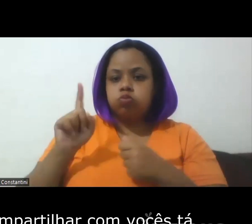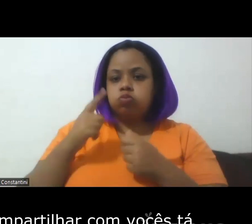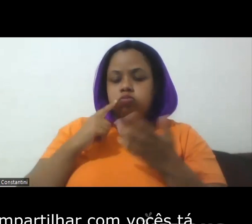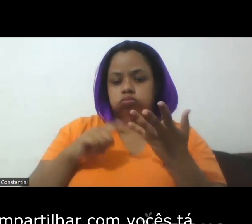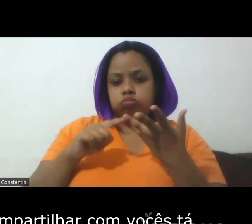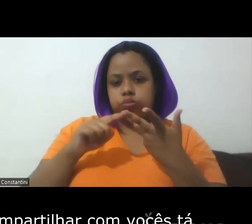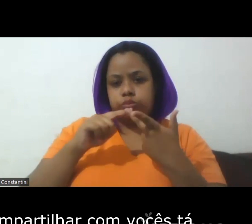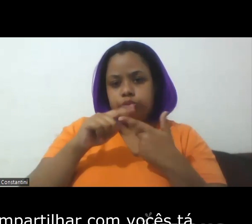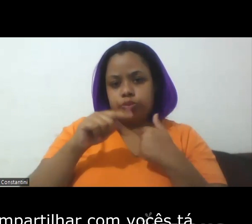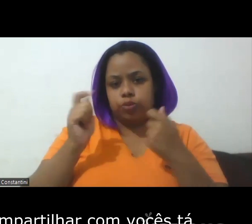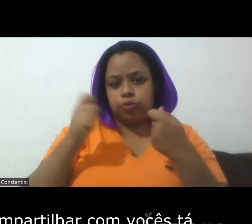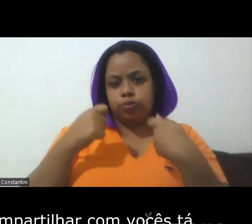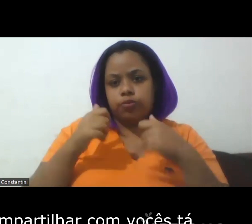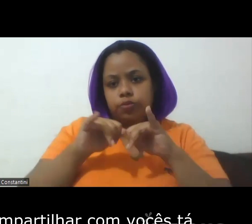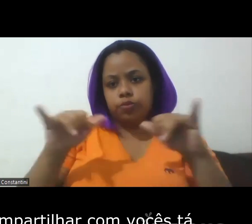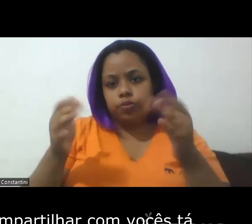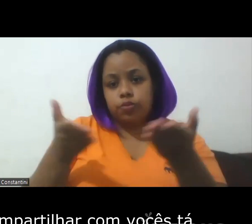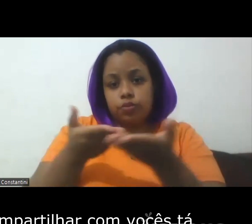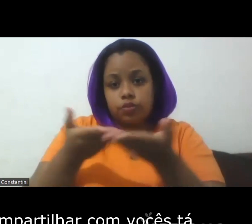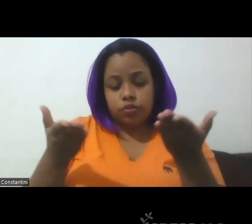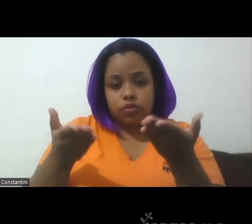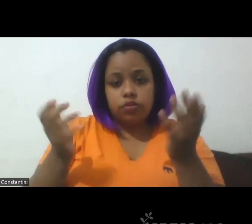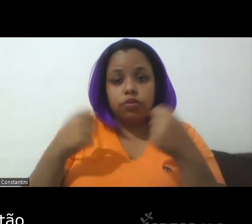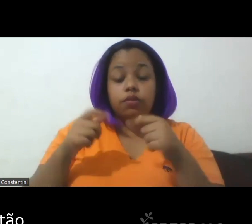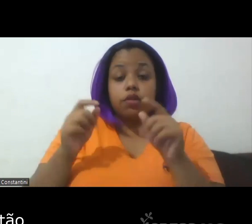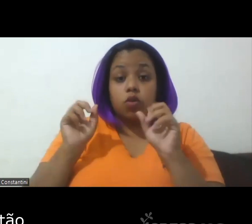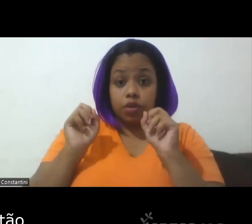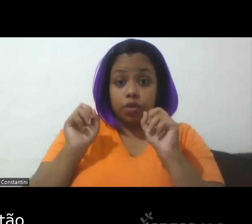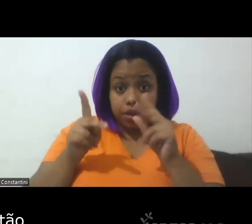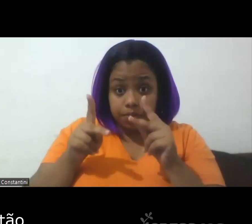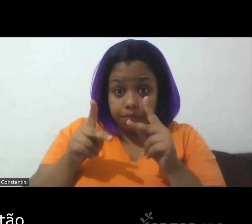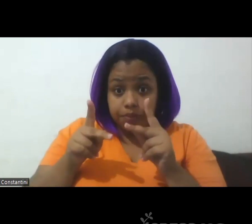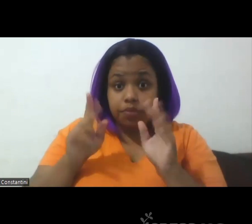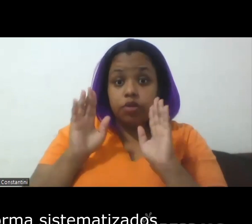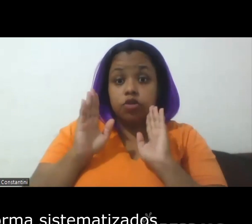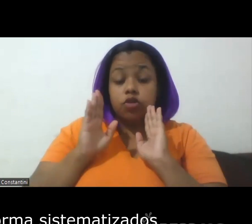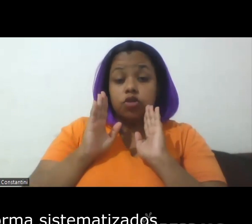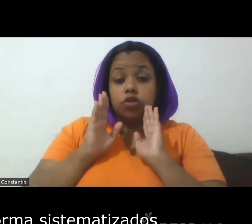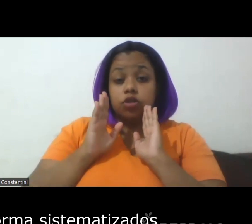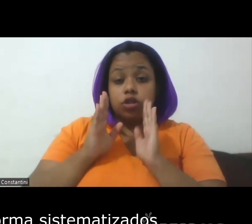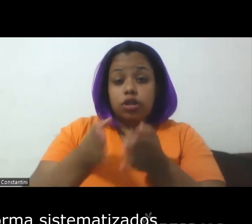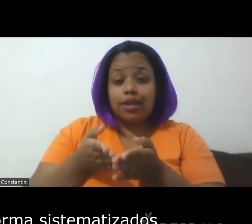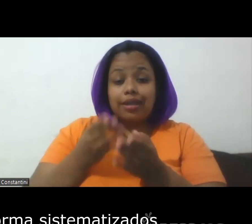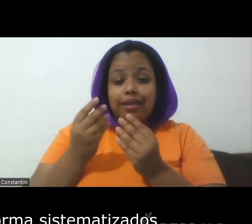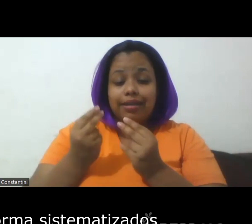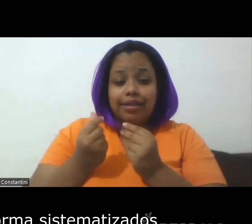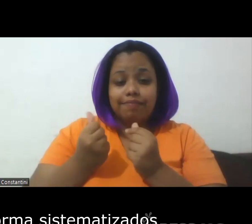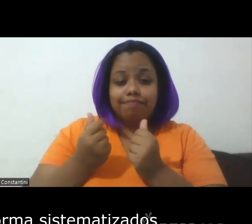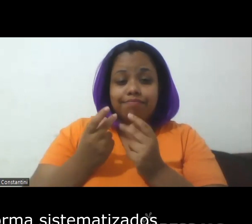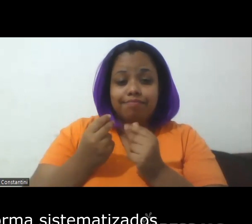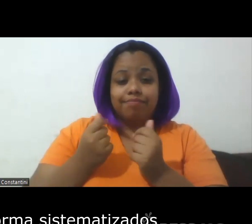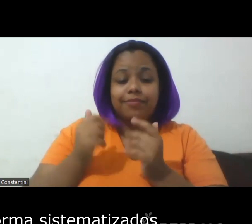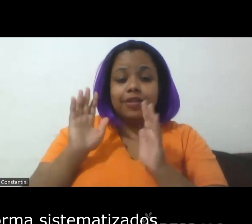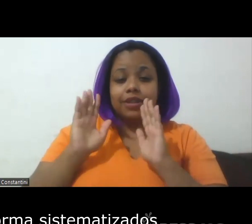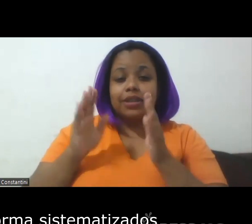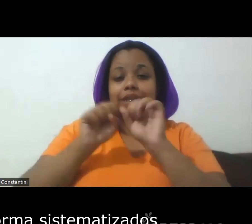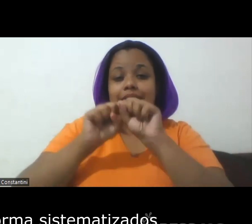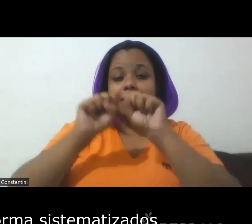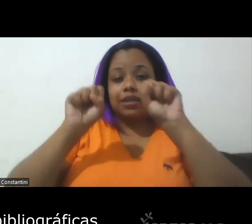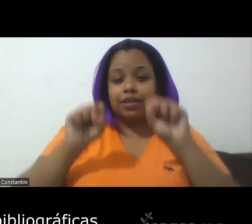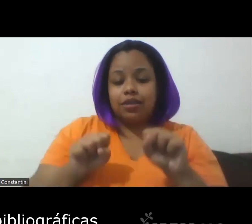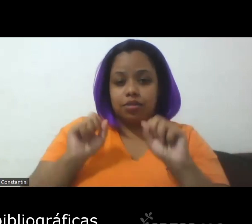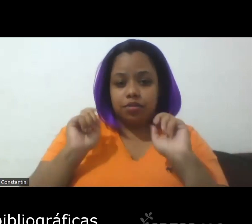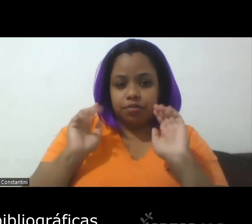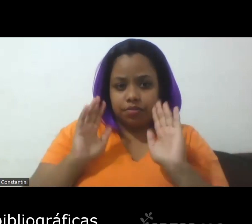queria compartilhar com vocês tá eles estão vamos dizer assim de certa forma sistematizados